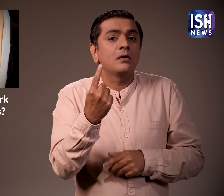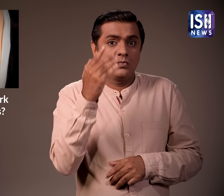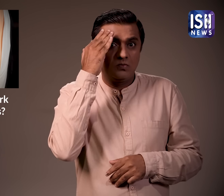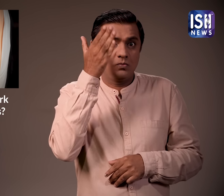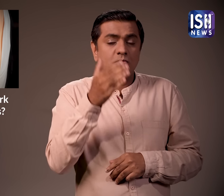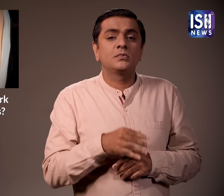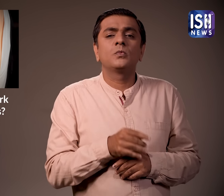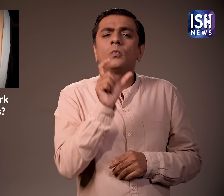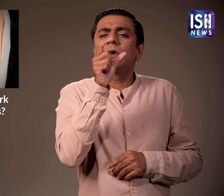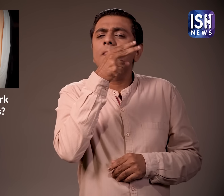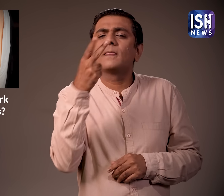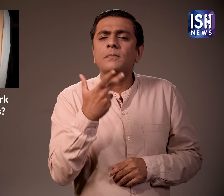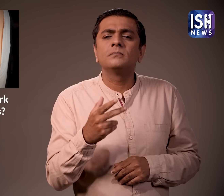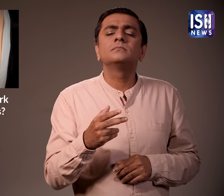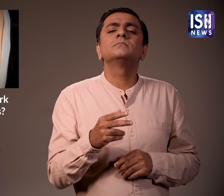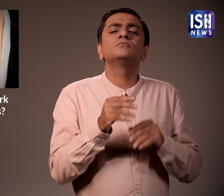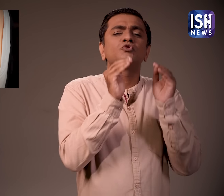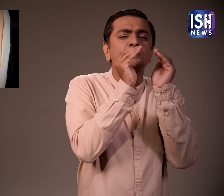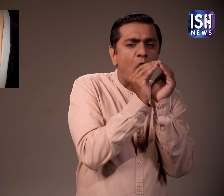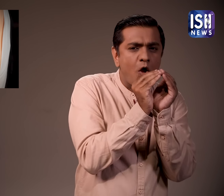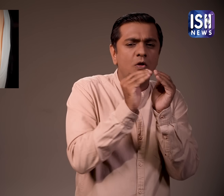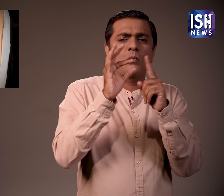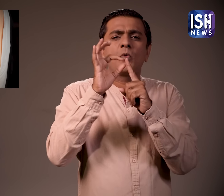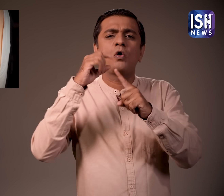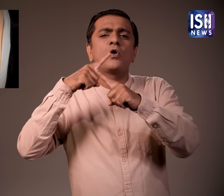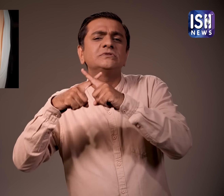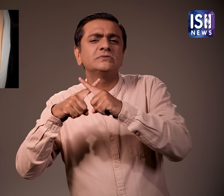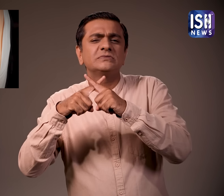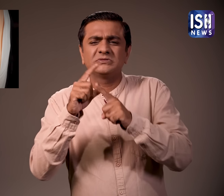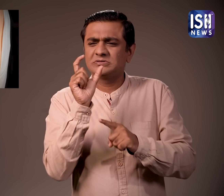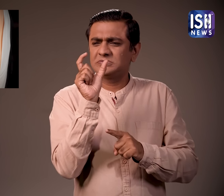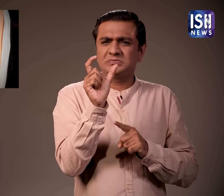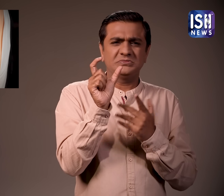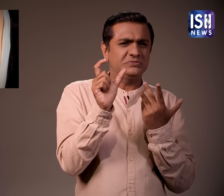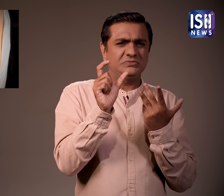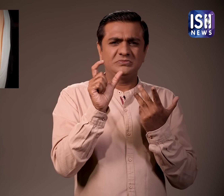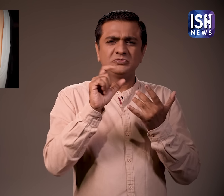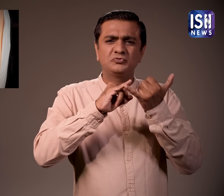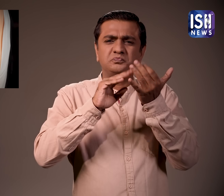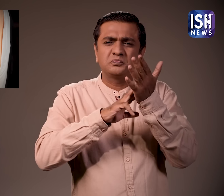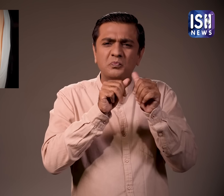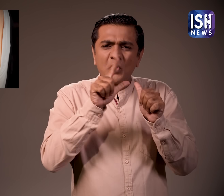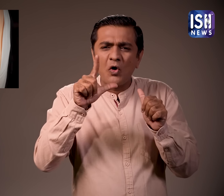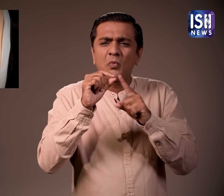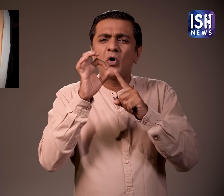चेचक चेचक एक विशानों जीनित संक्रमक रोग है जो अत्यादिक संक्रमक होता है और शरीर पर